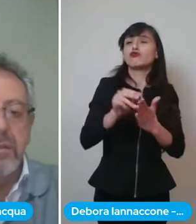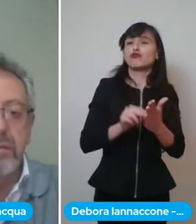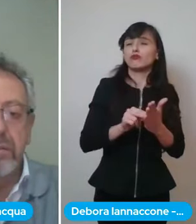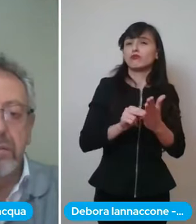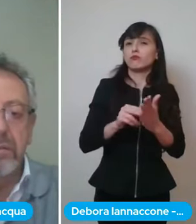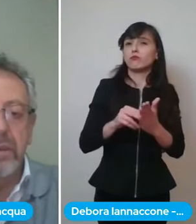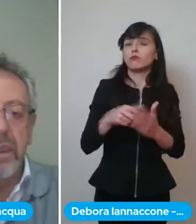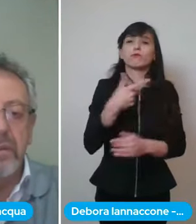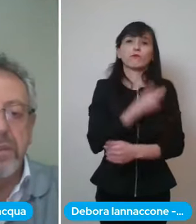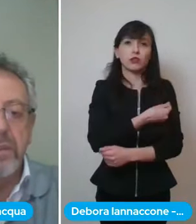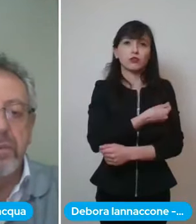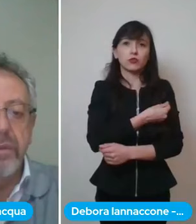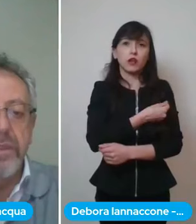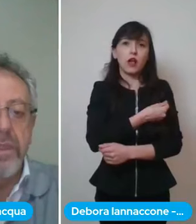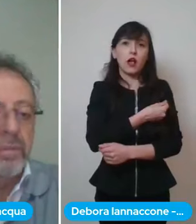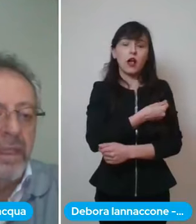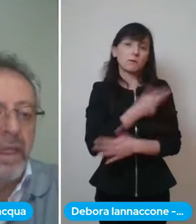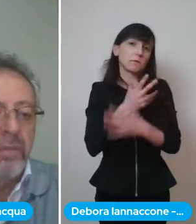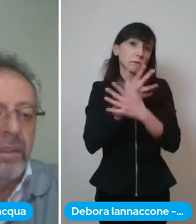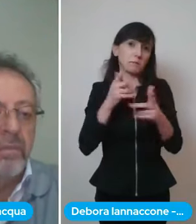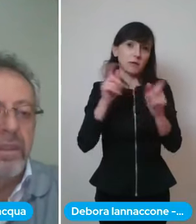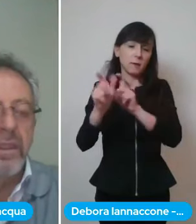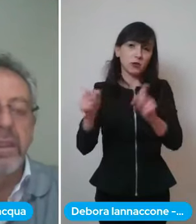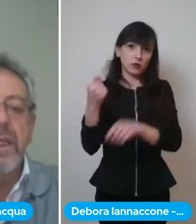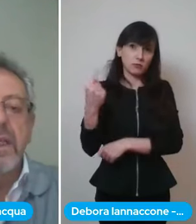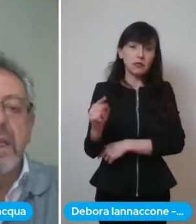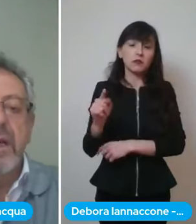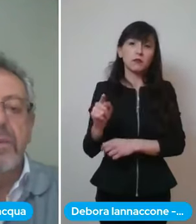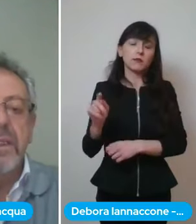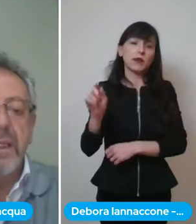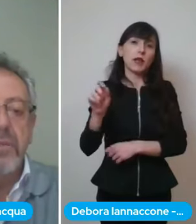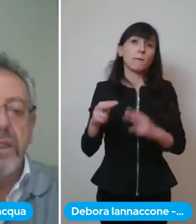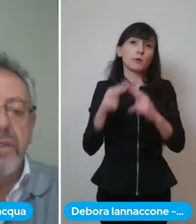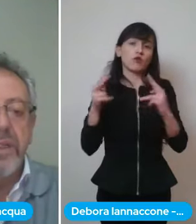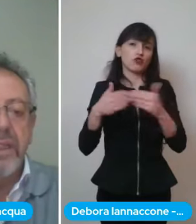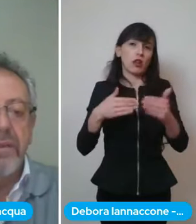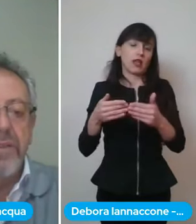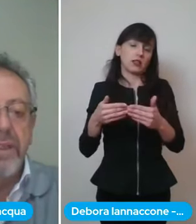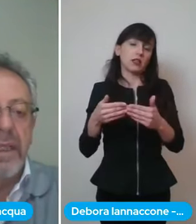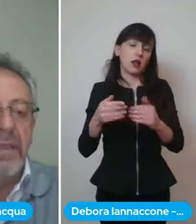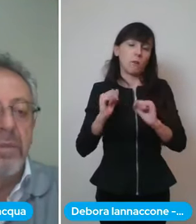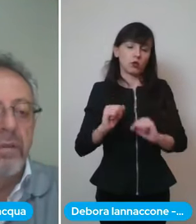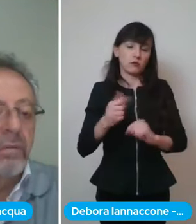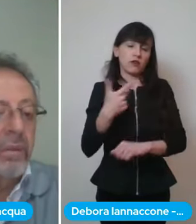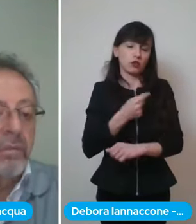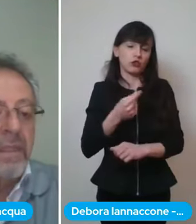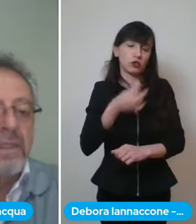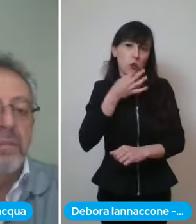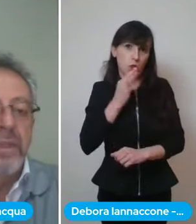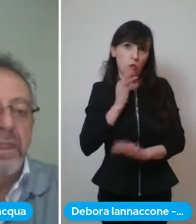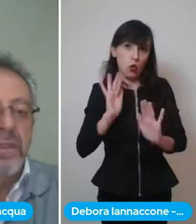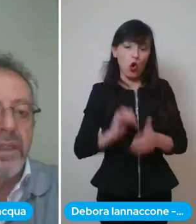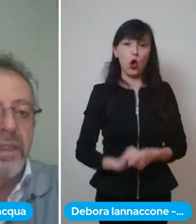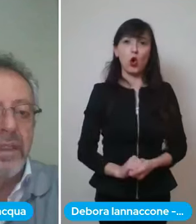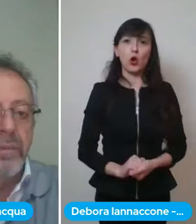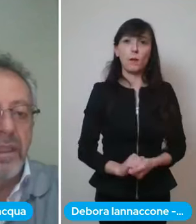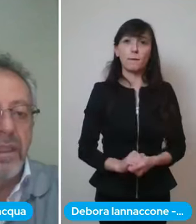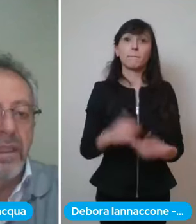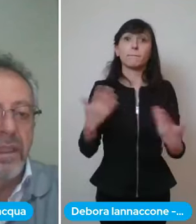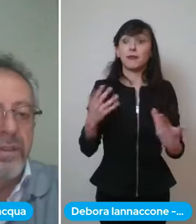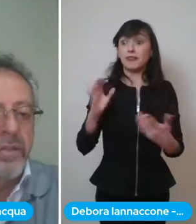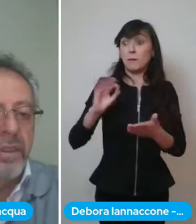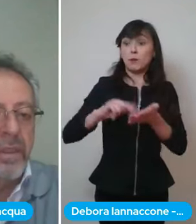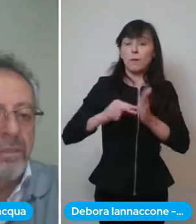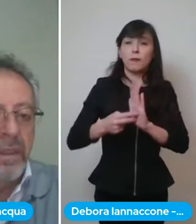spazio nella nostra provincia, speriamo, altrimenti aumenteremo le agende vaccinali, ma come ormai sapete la gente